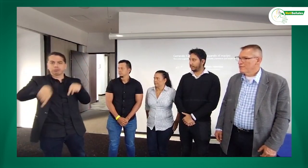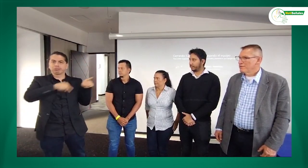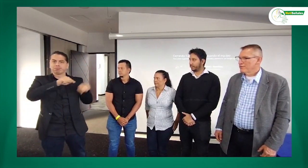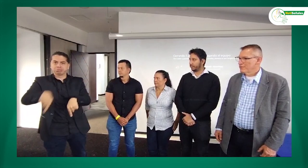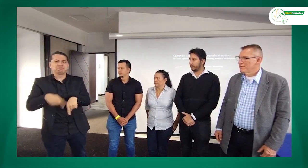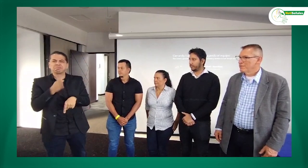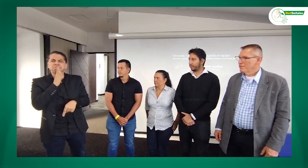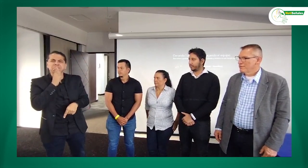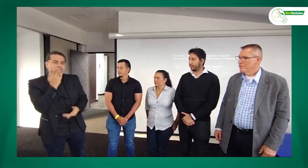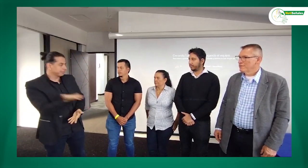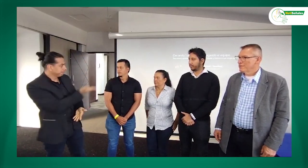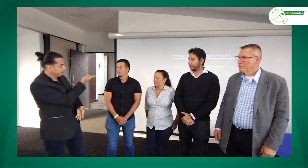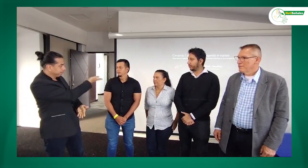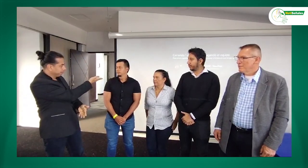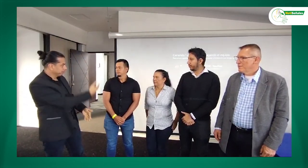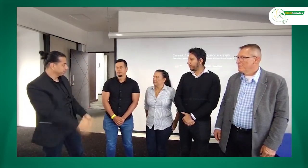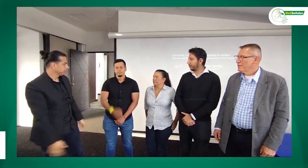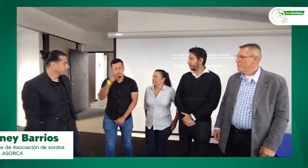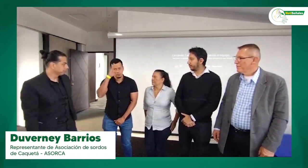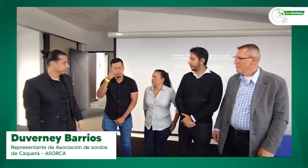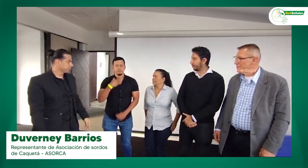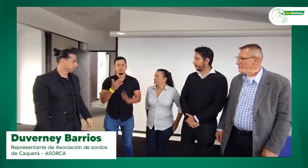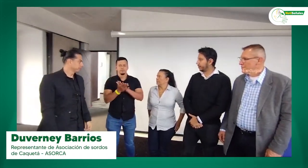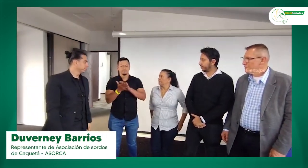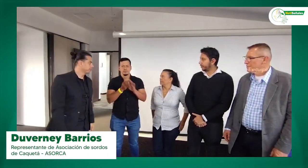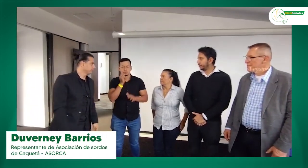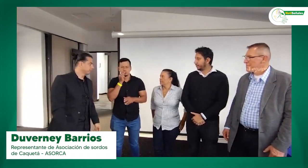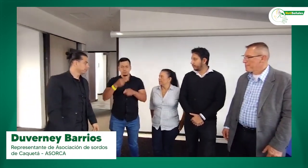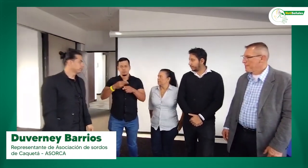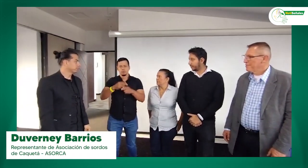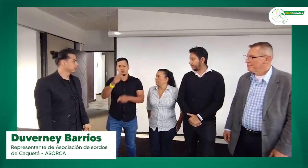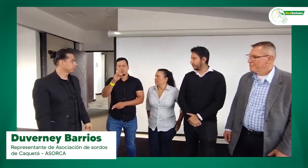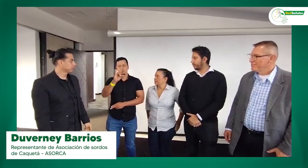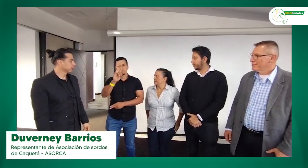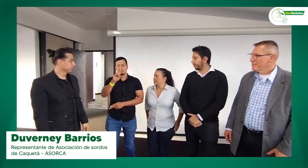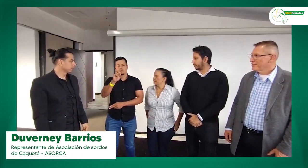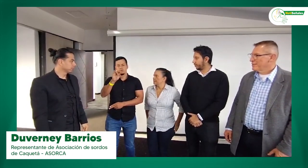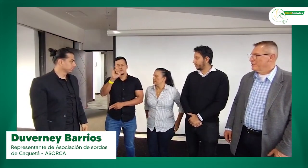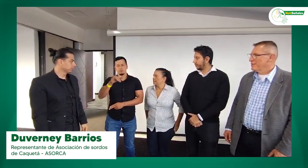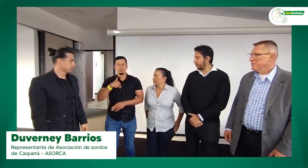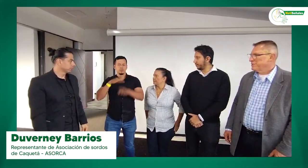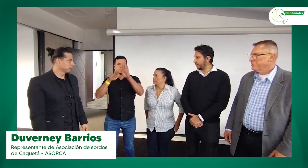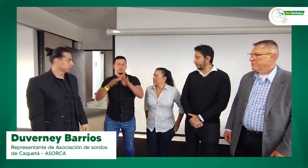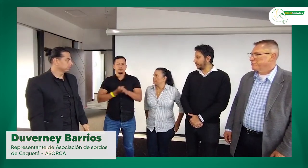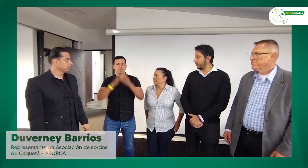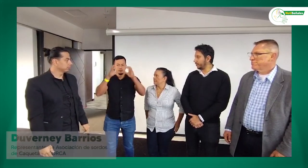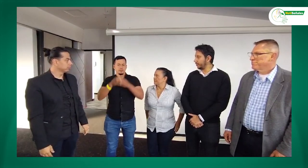Vean de quién se trata. Hola, mi seña es esta y mi nombre es Duberney, vengo en representación de Azorca.